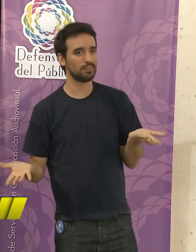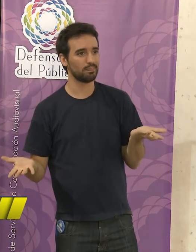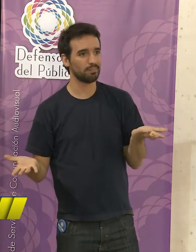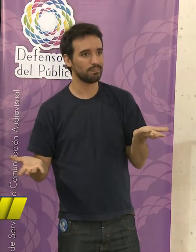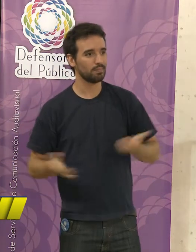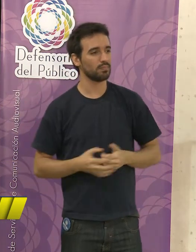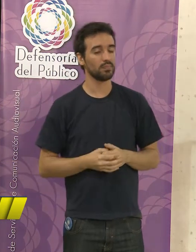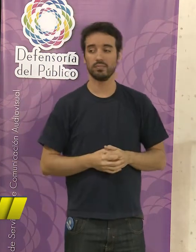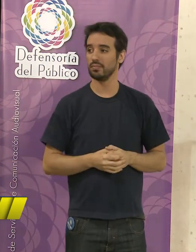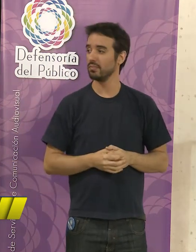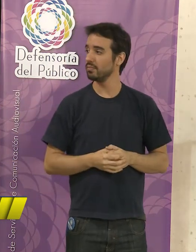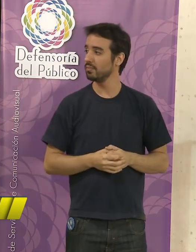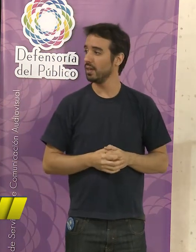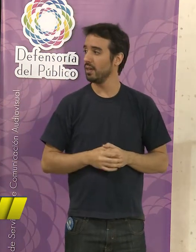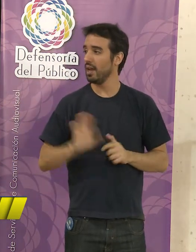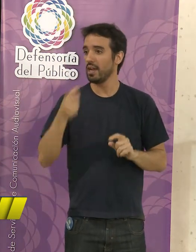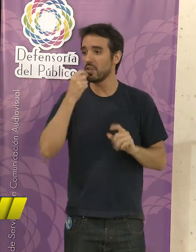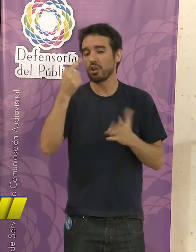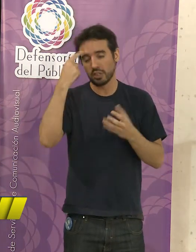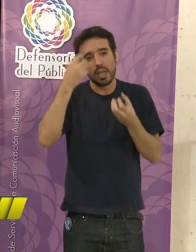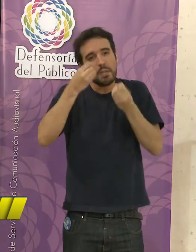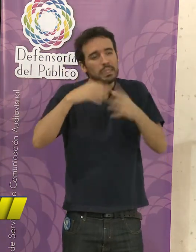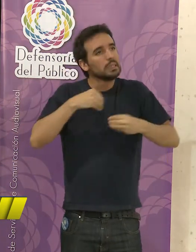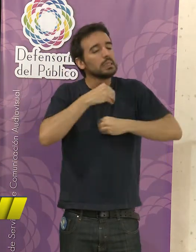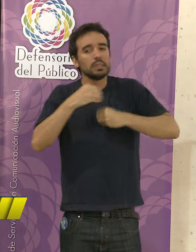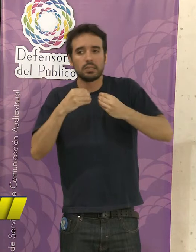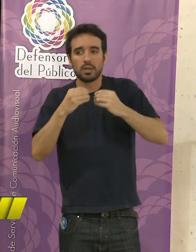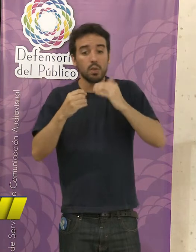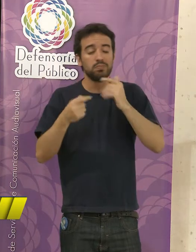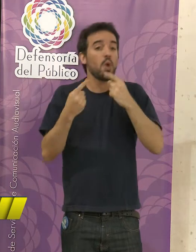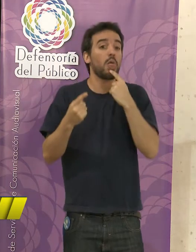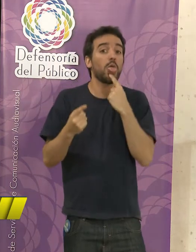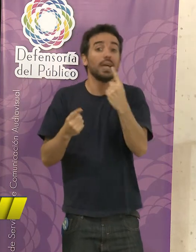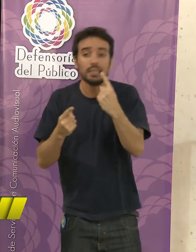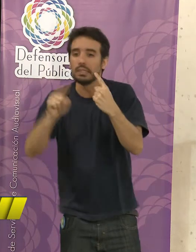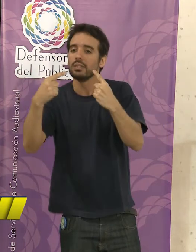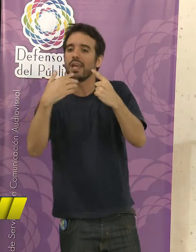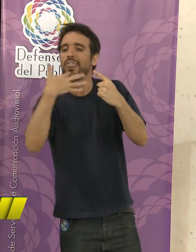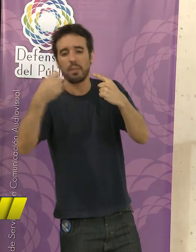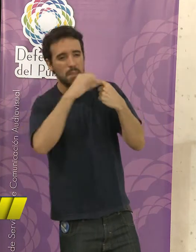Entonces se genera una disputa al no saber comunicarse.